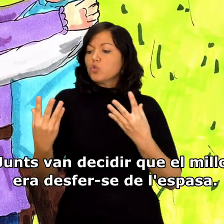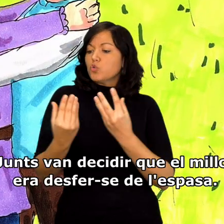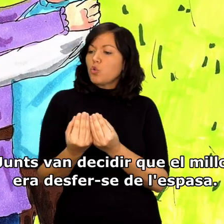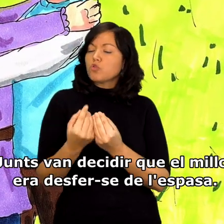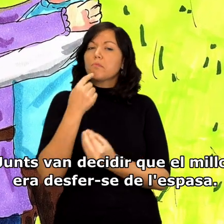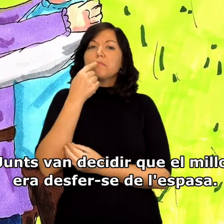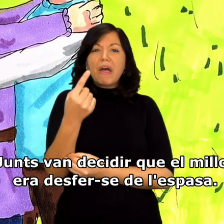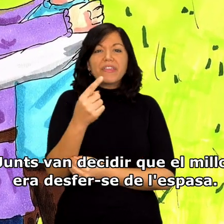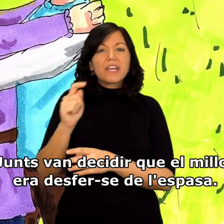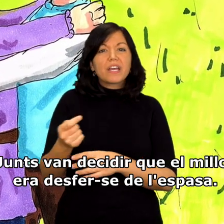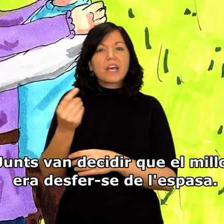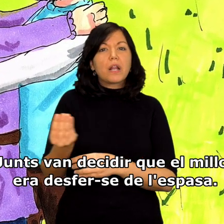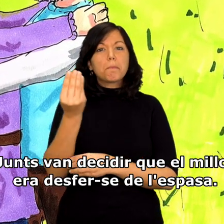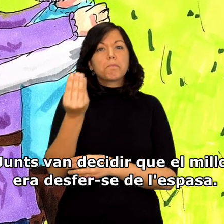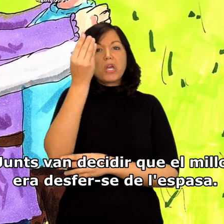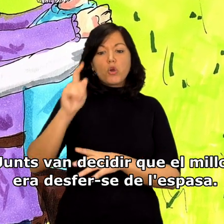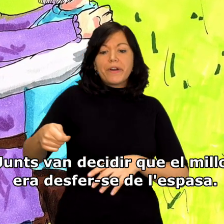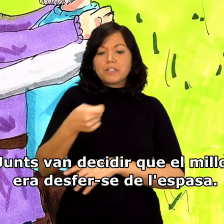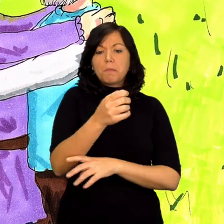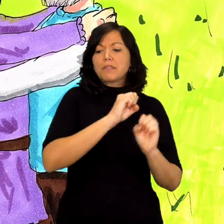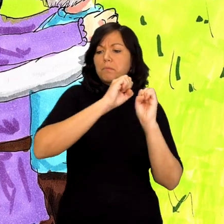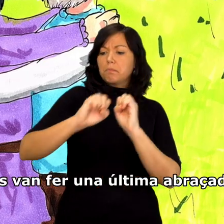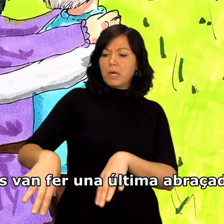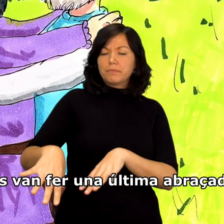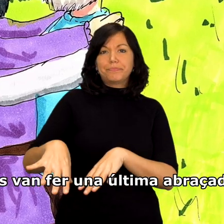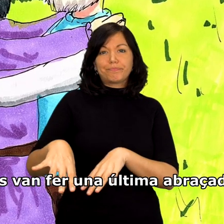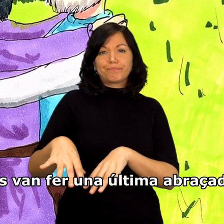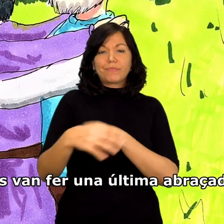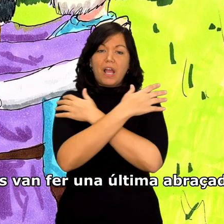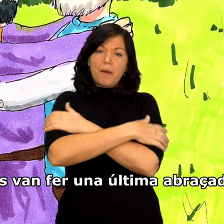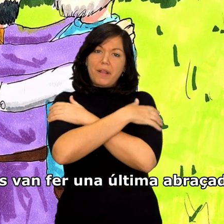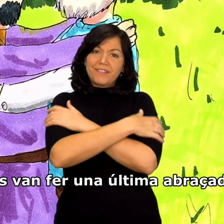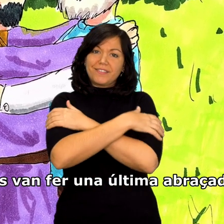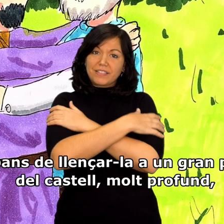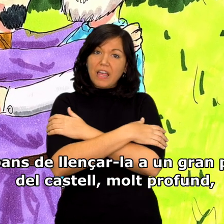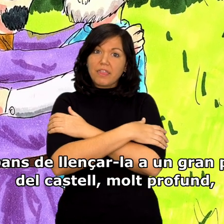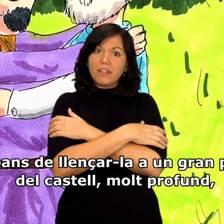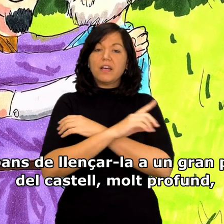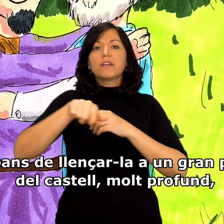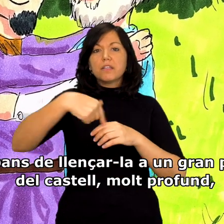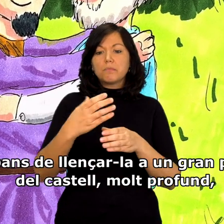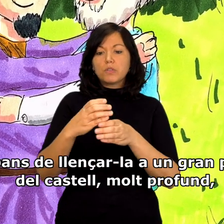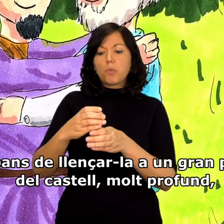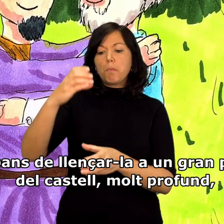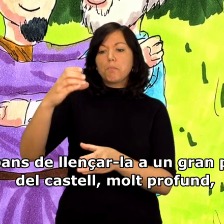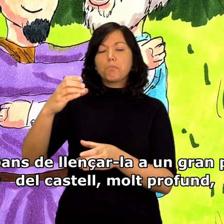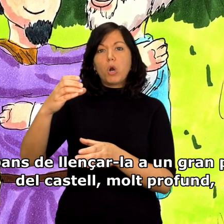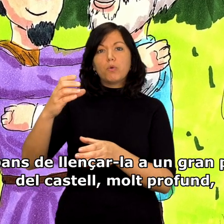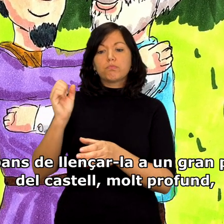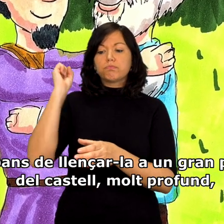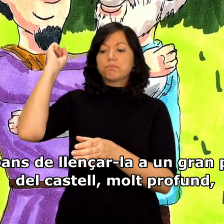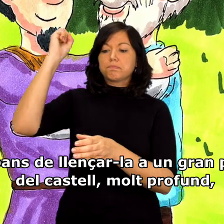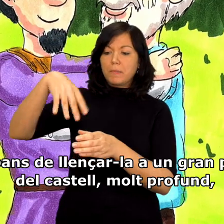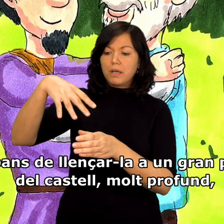Junts van decidir que el millor era desfer-se de l'espasa. Es van fer una última abraçada abans de llançar-la a un gran pou del